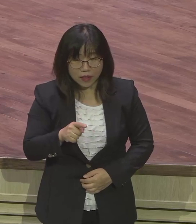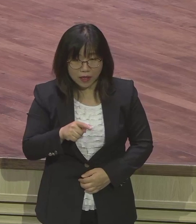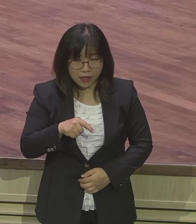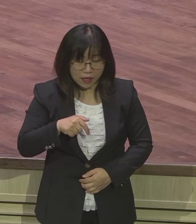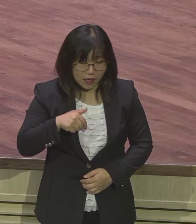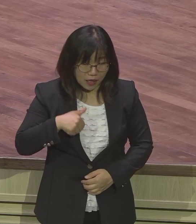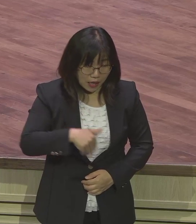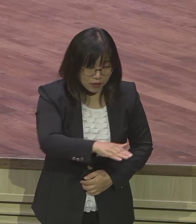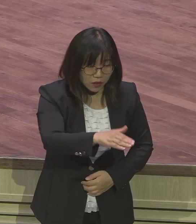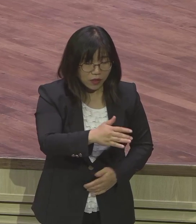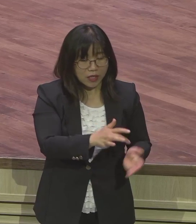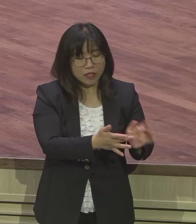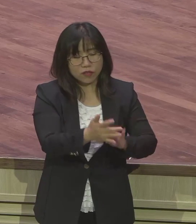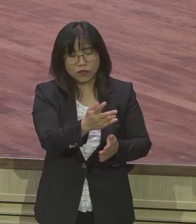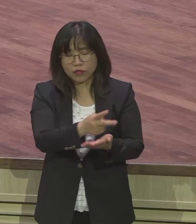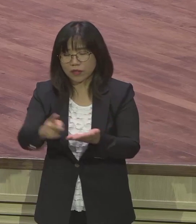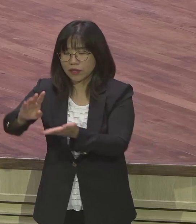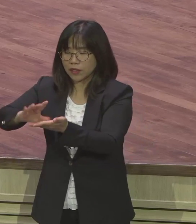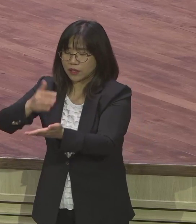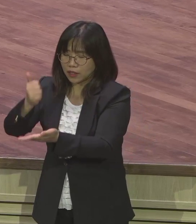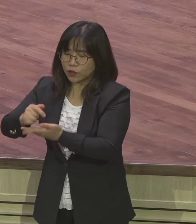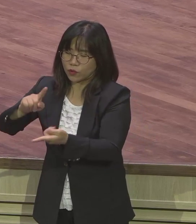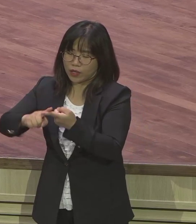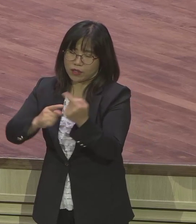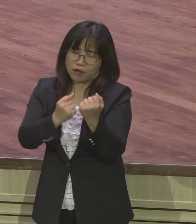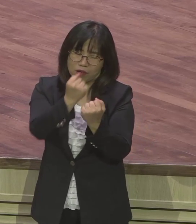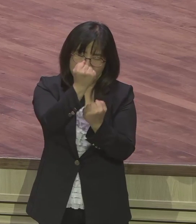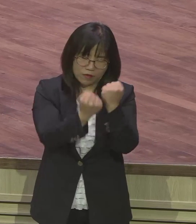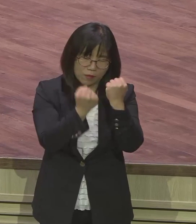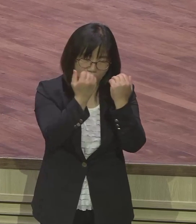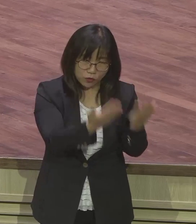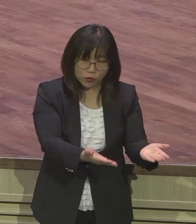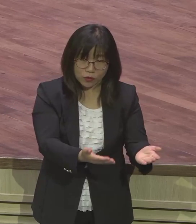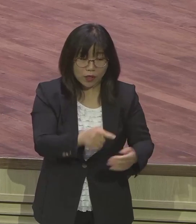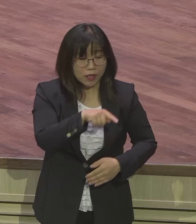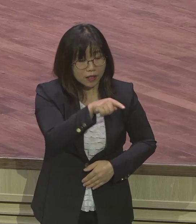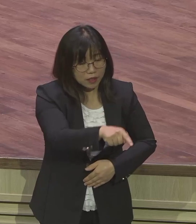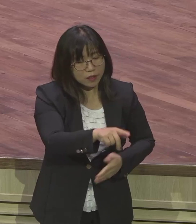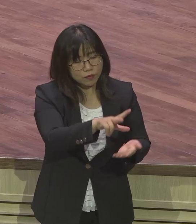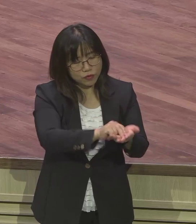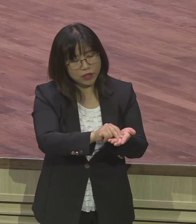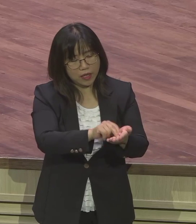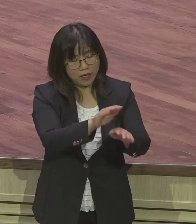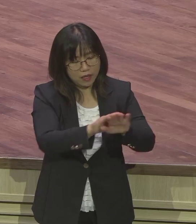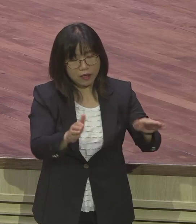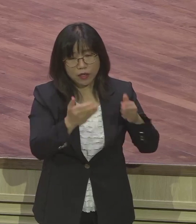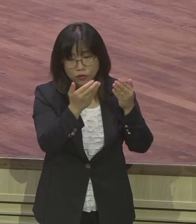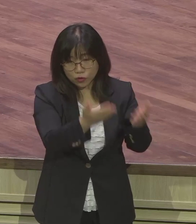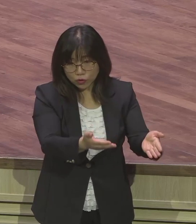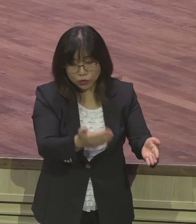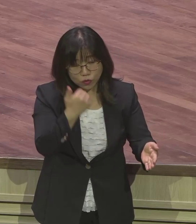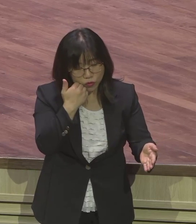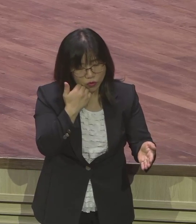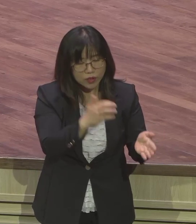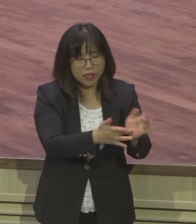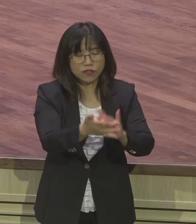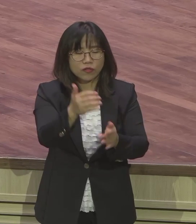인류에 해답되는 당신의 모든 문제 해결할 그분이 바로 예수님이라고 그분이 그리스로